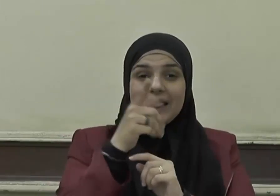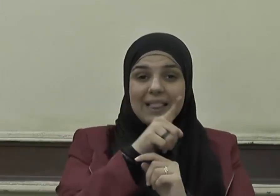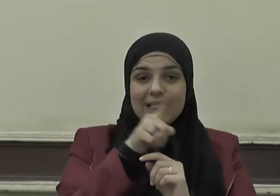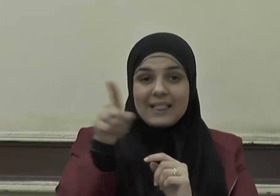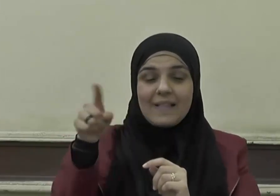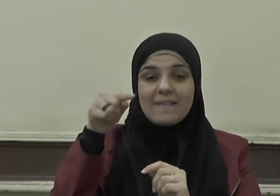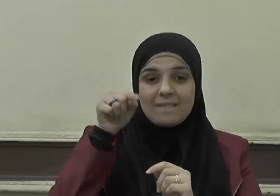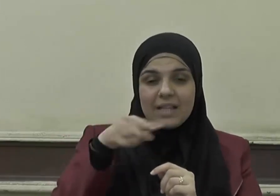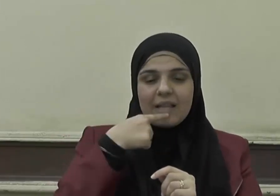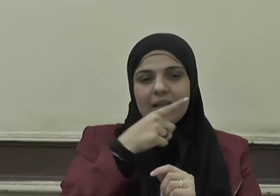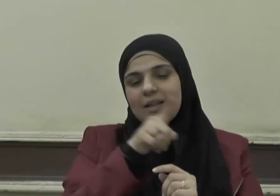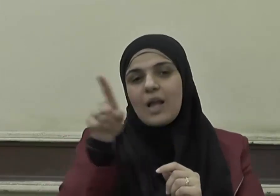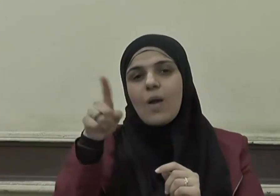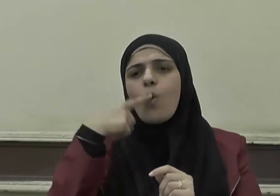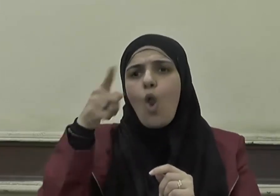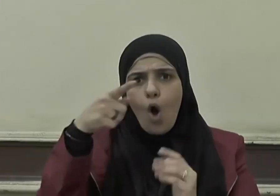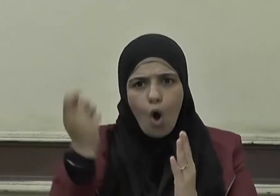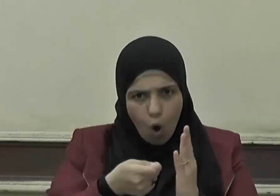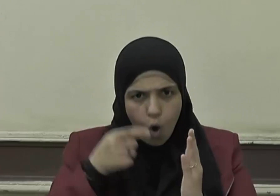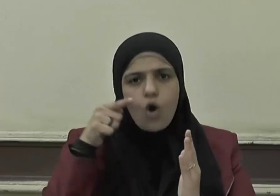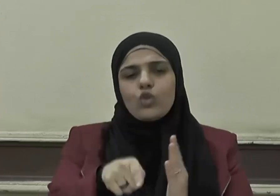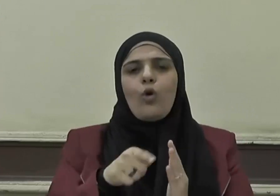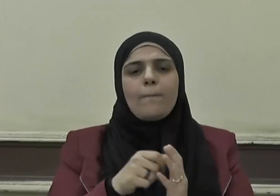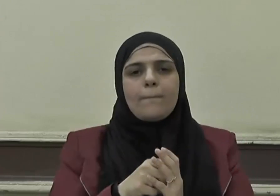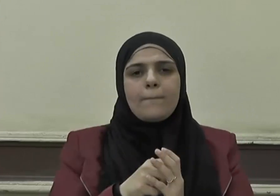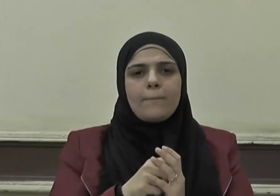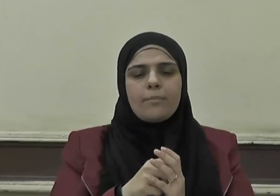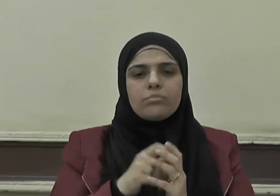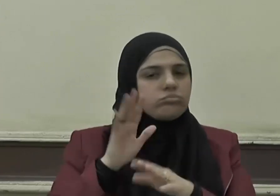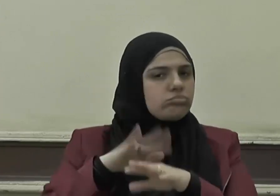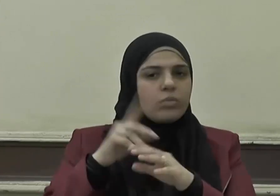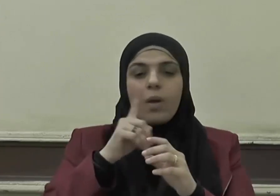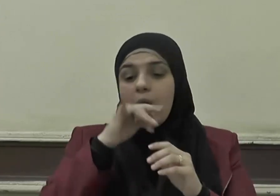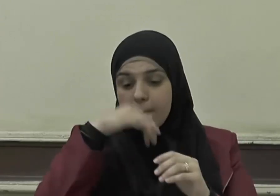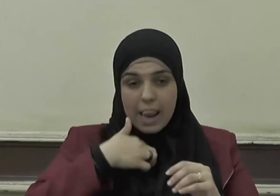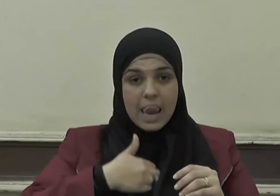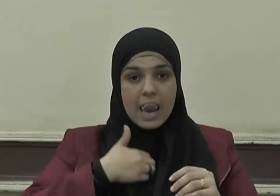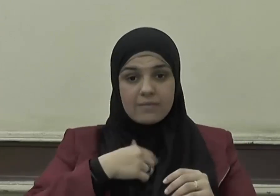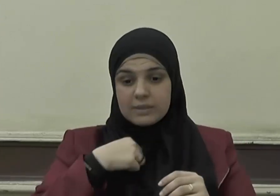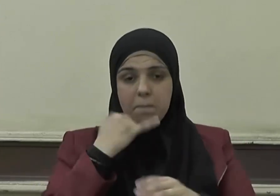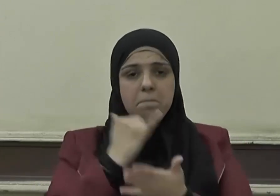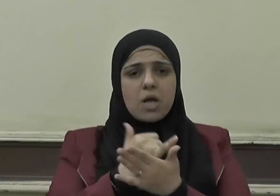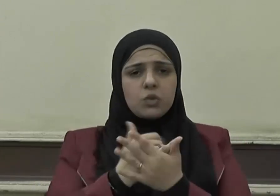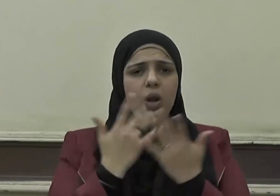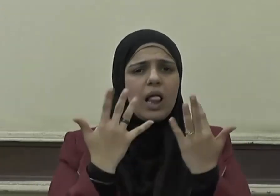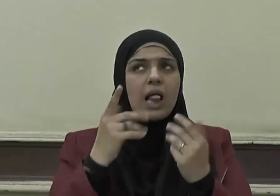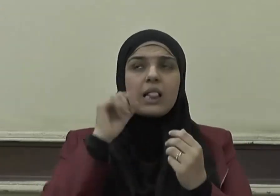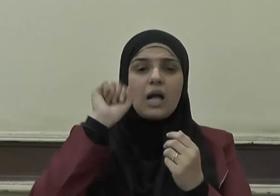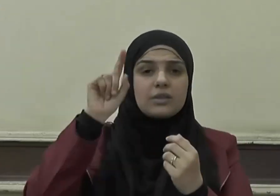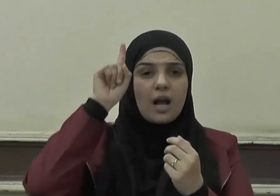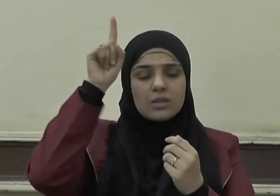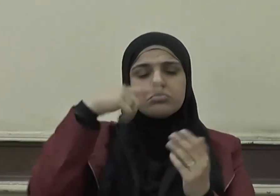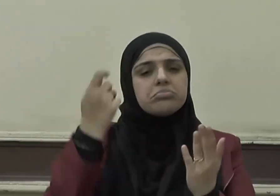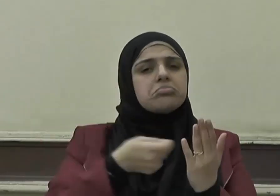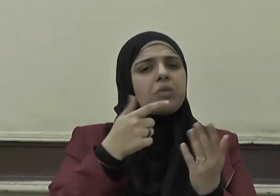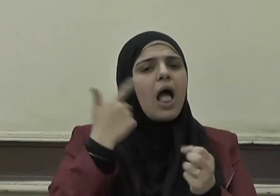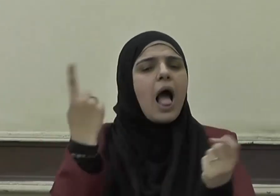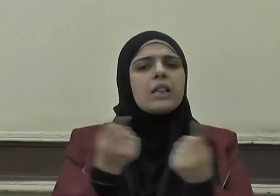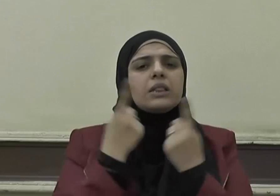فيه فقال أكتب فوالذي نفسي بيده ما يخرج منه إلا